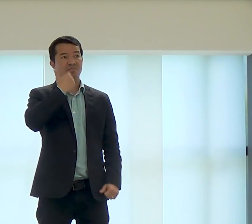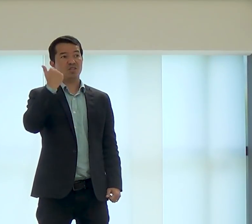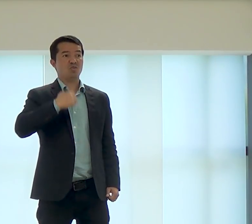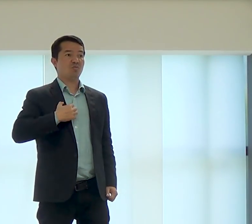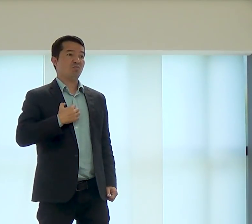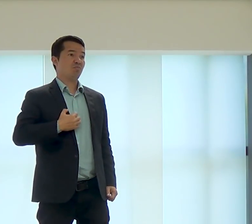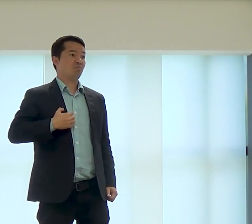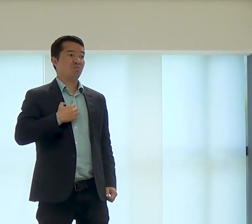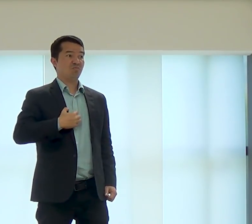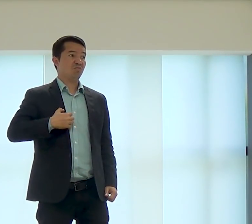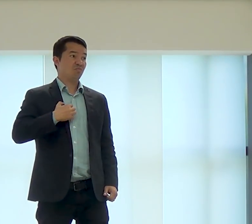certo,